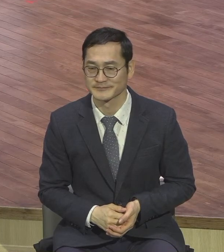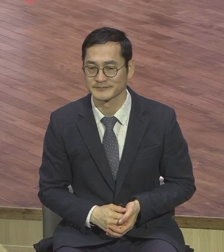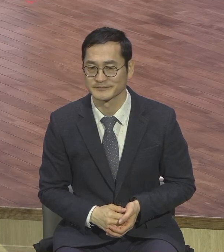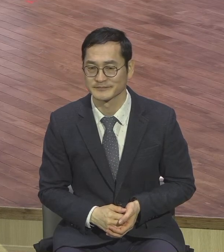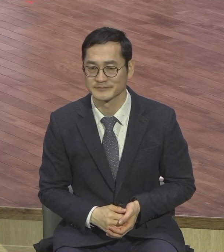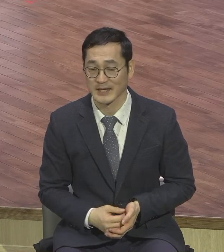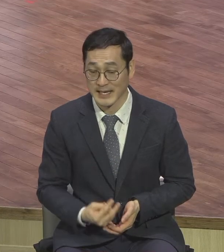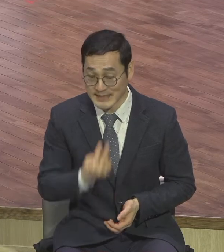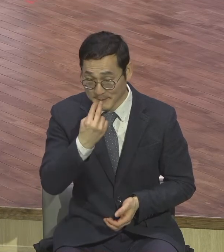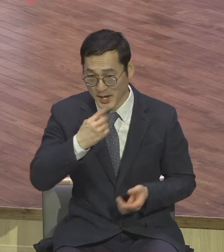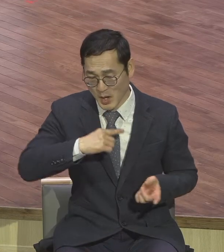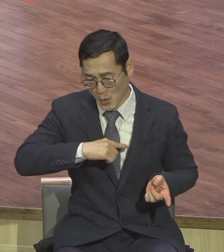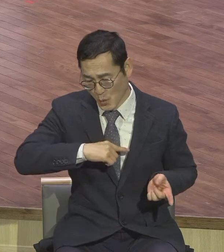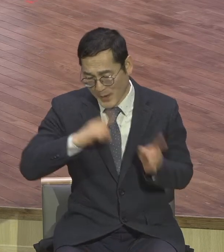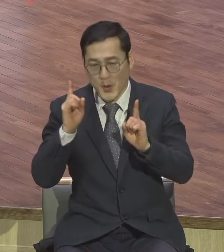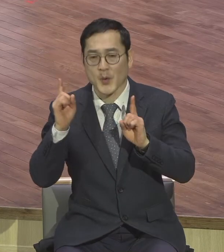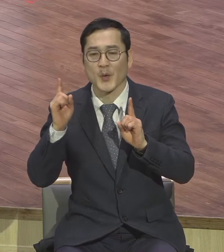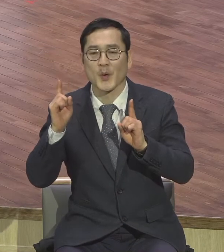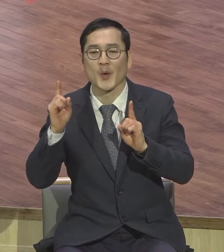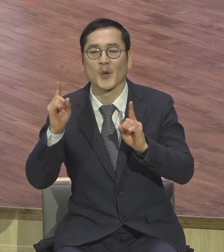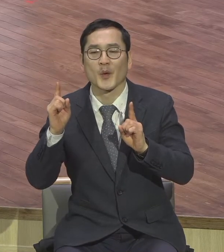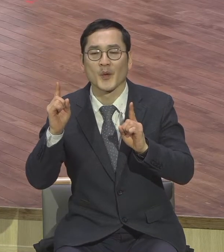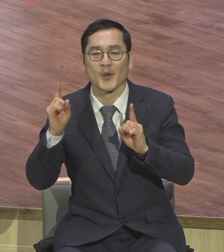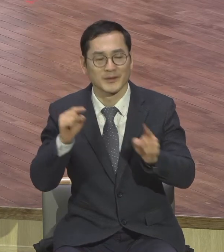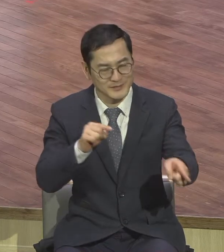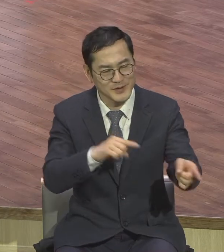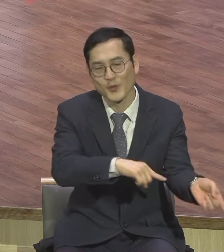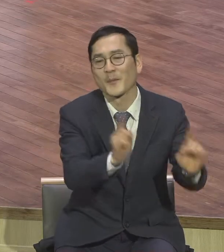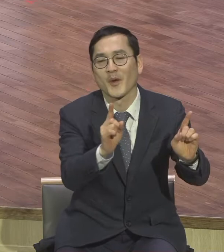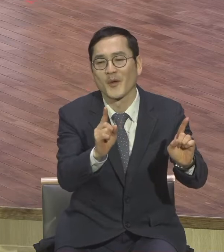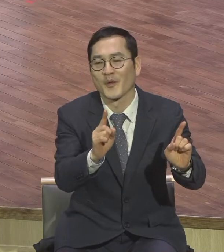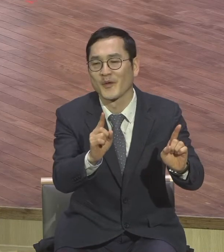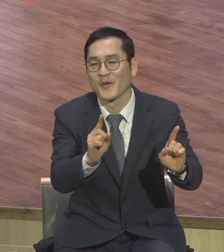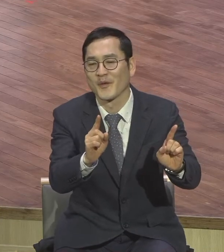일어난다는 사실을 놓지 마시기 바랍니다 일어나요